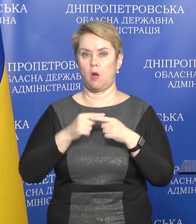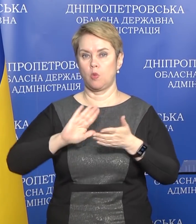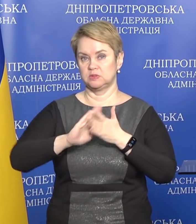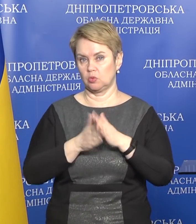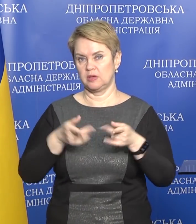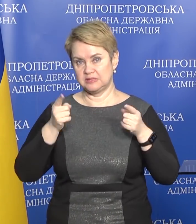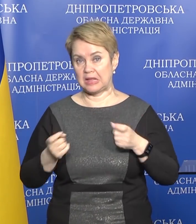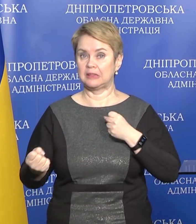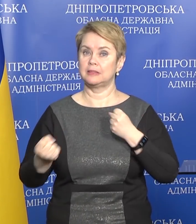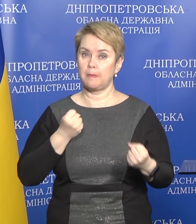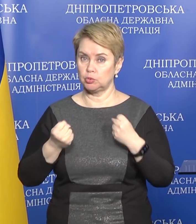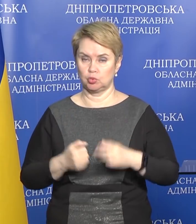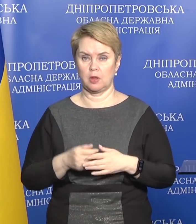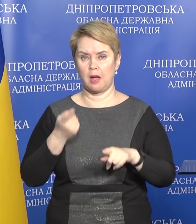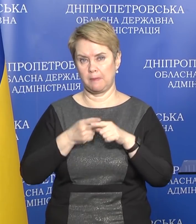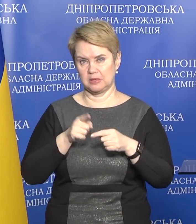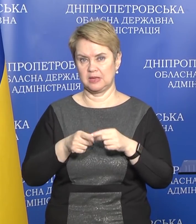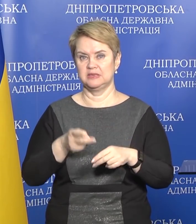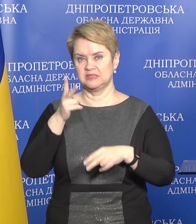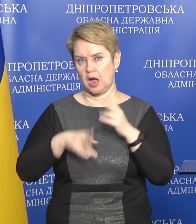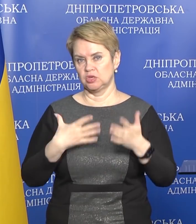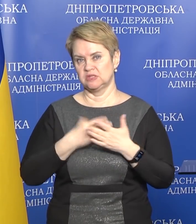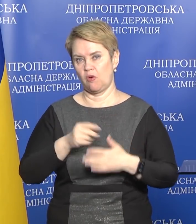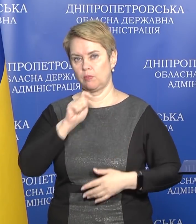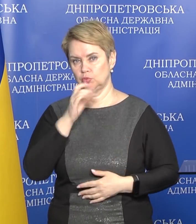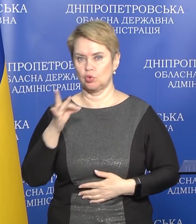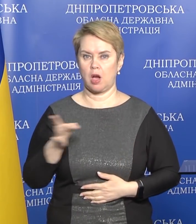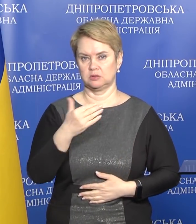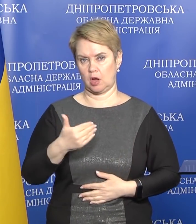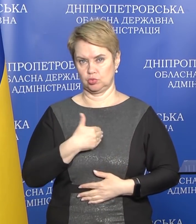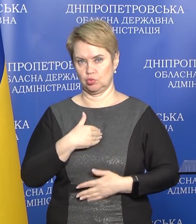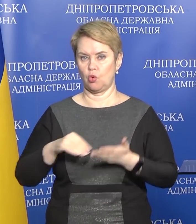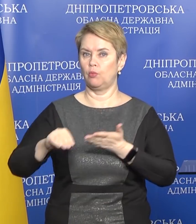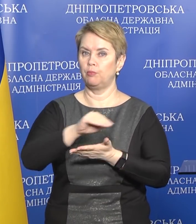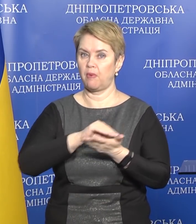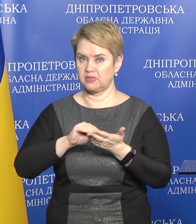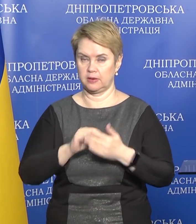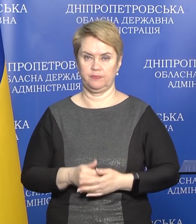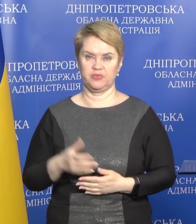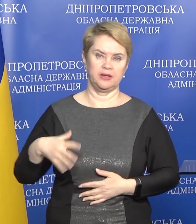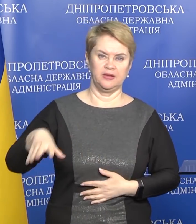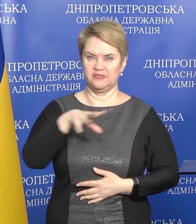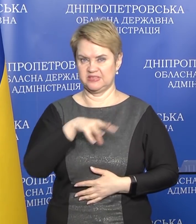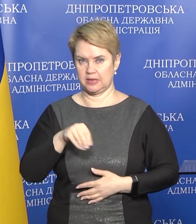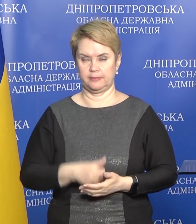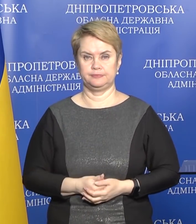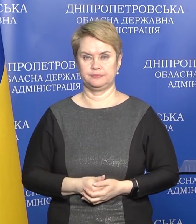обстановка, естественно, напряженная. Поэтому, заканчивая свой брифинг, еще раз хочу повторить, все,